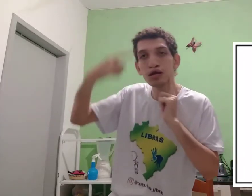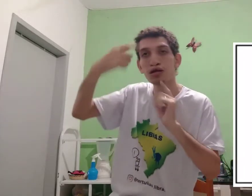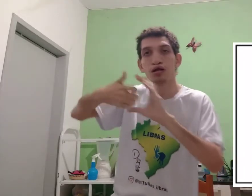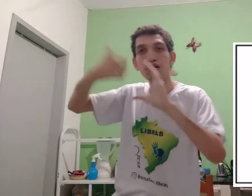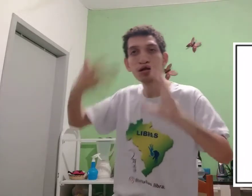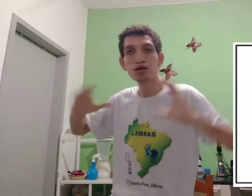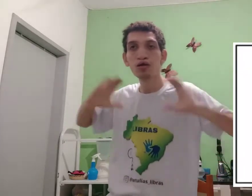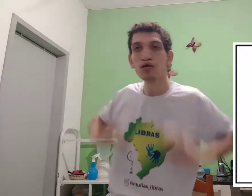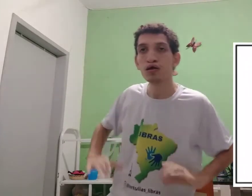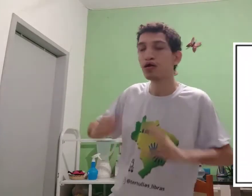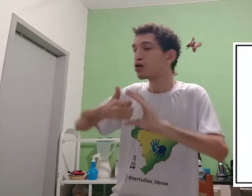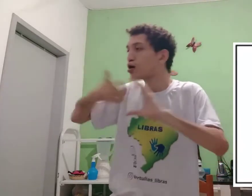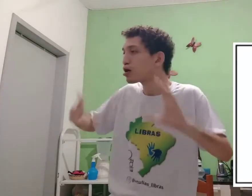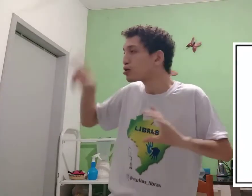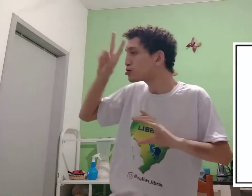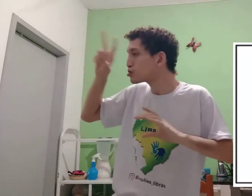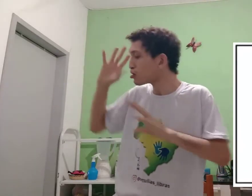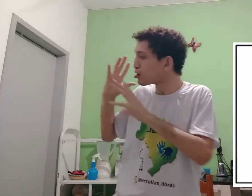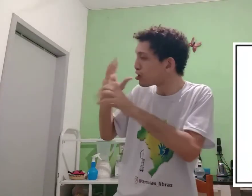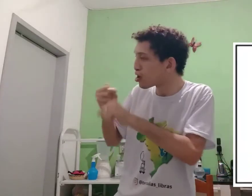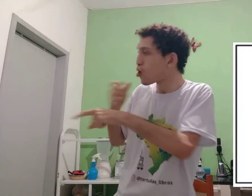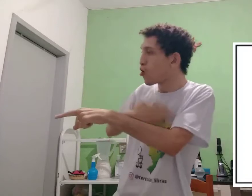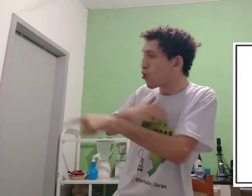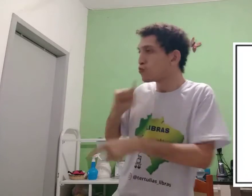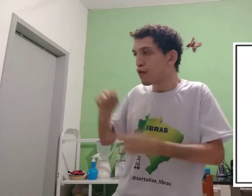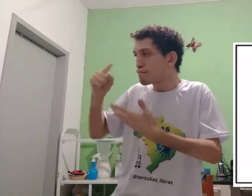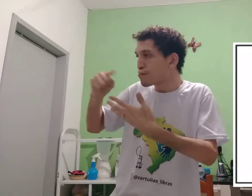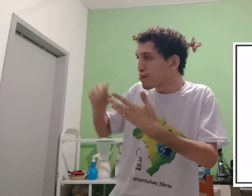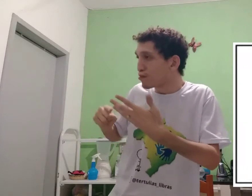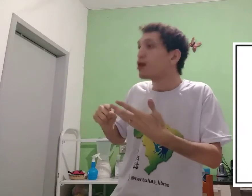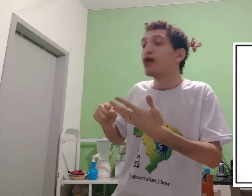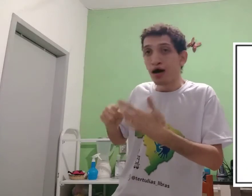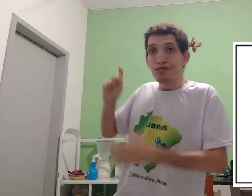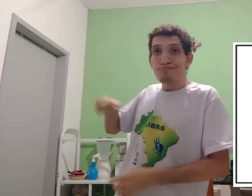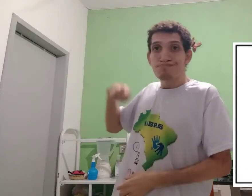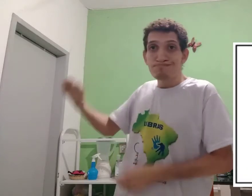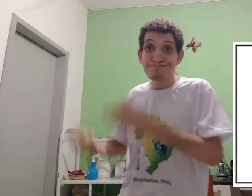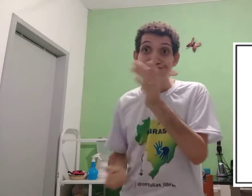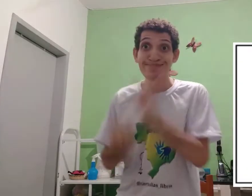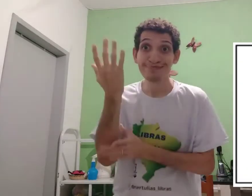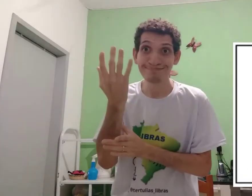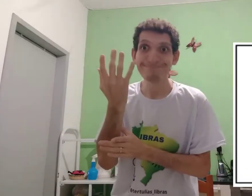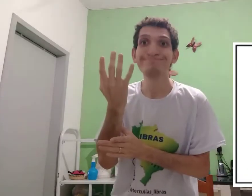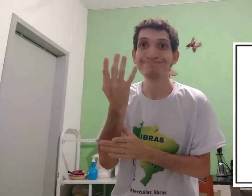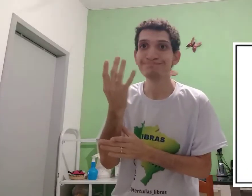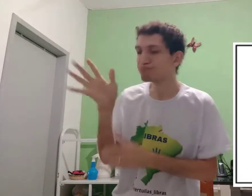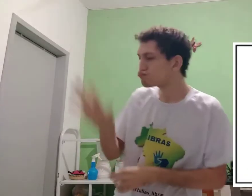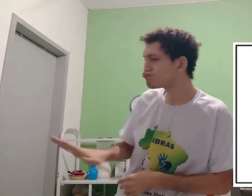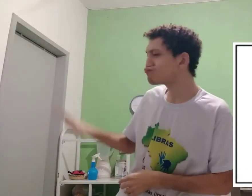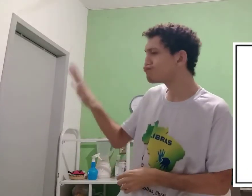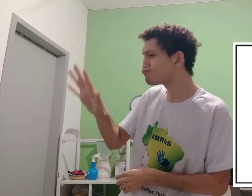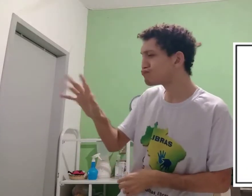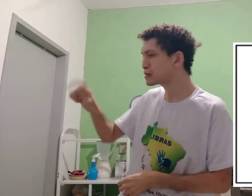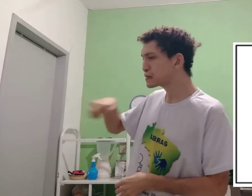ele? Caracterista física, comportamental, histórica. Um detalhe, depois sinal cria-a.